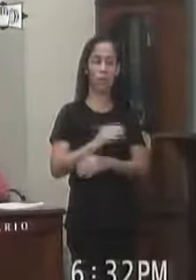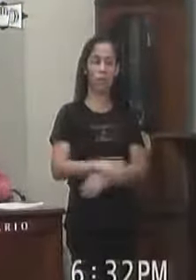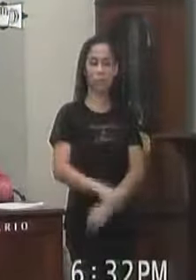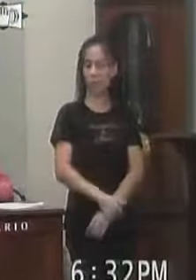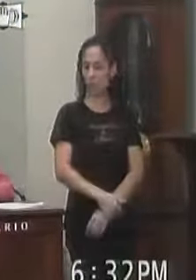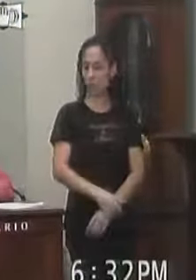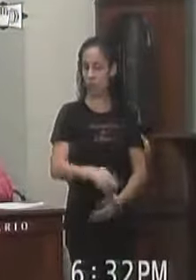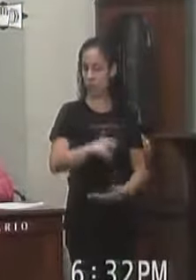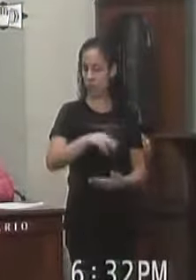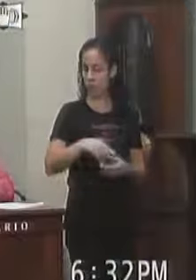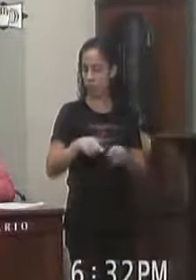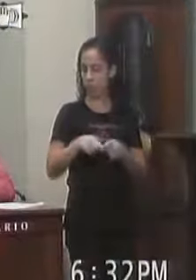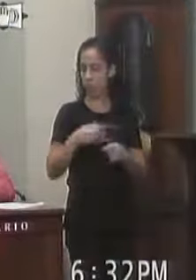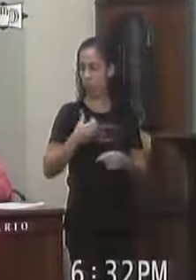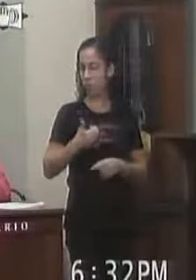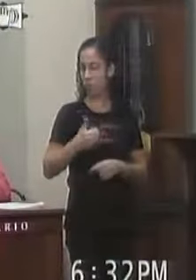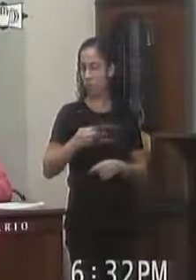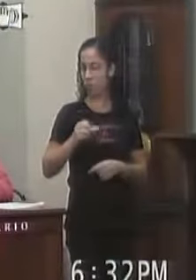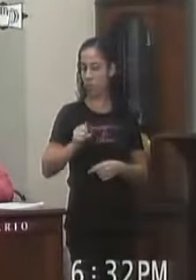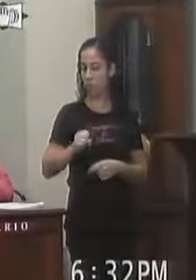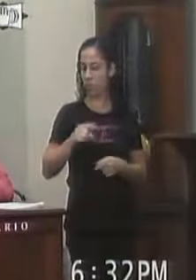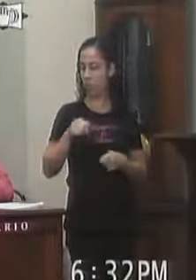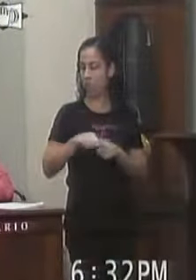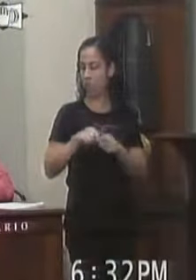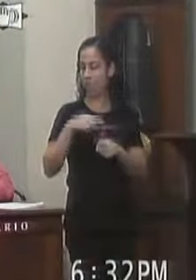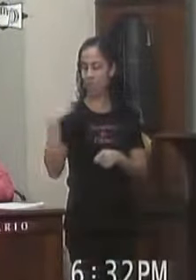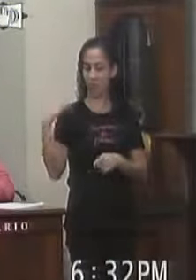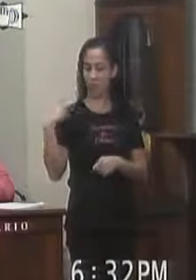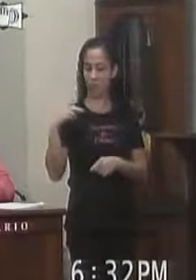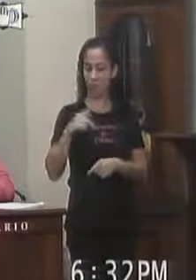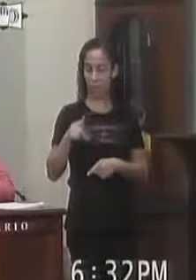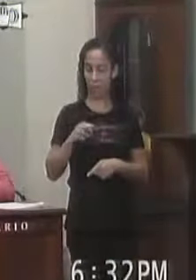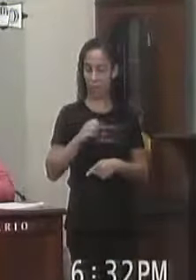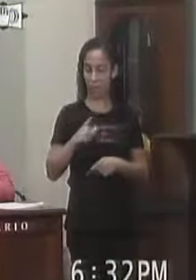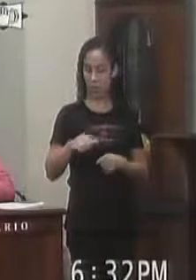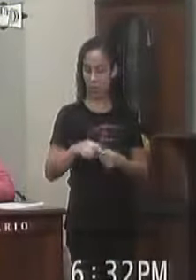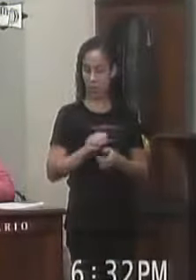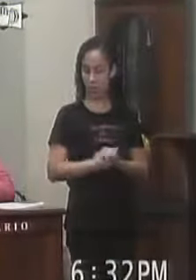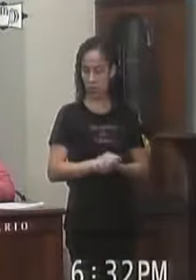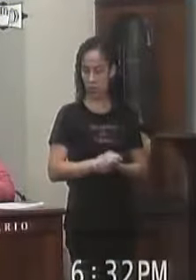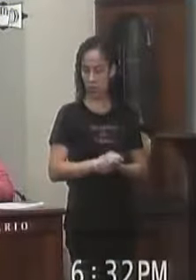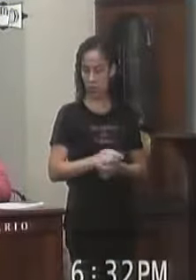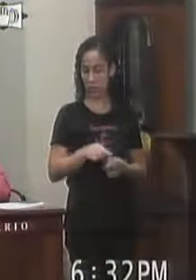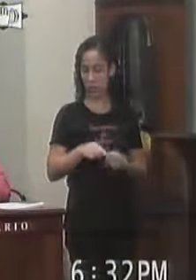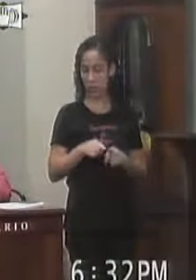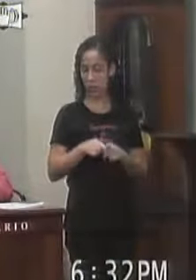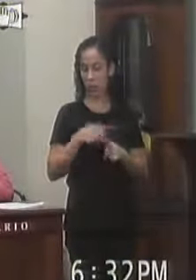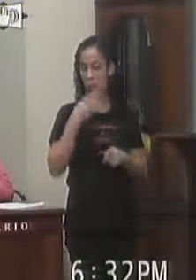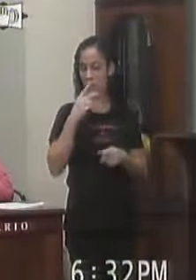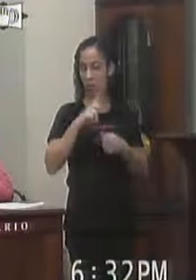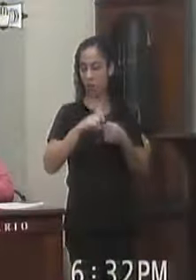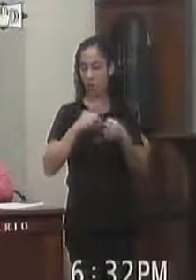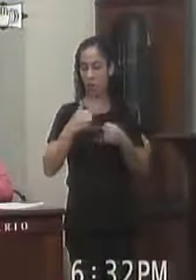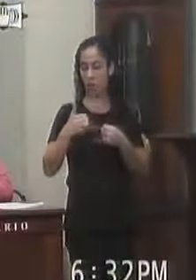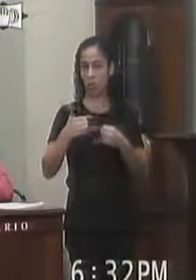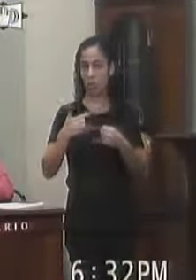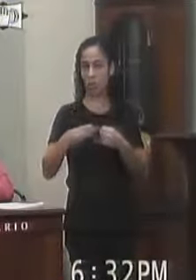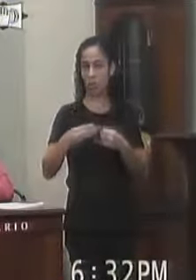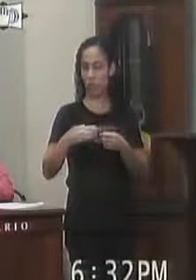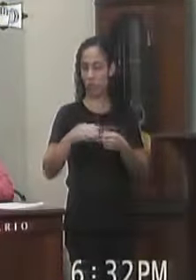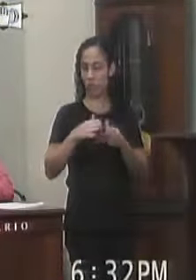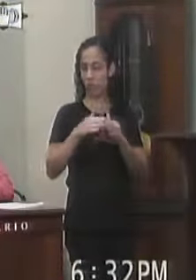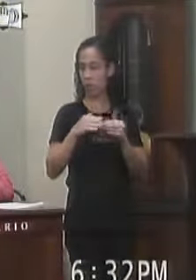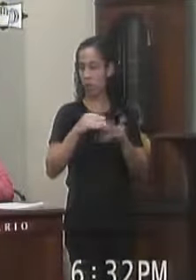Requerimento 108 Também do vereador Professor Rafael Ele confere O artigo 23 Requer Cida